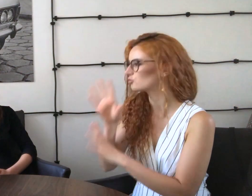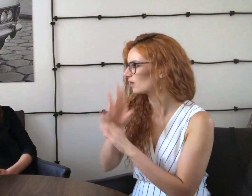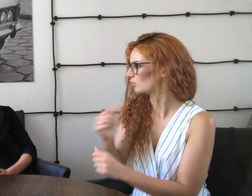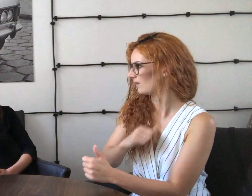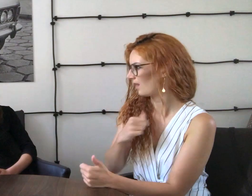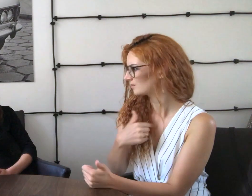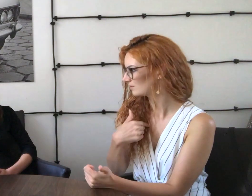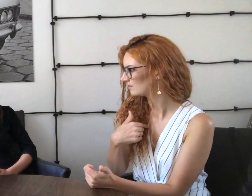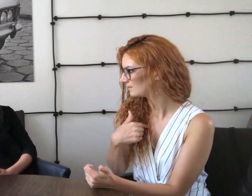Szanować siebie.